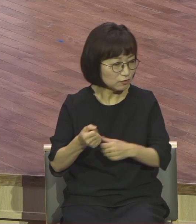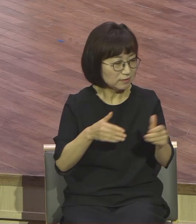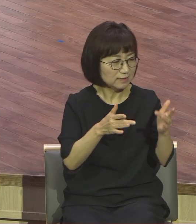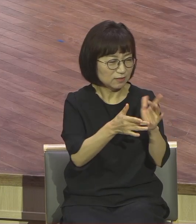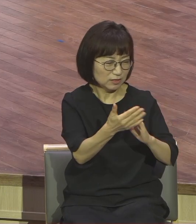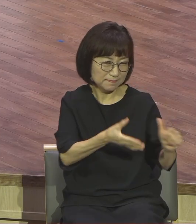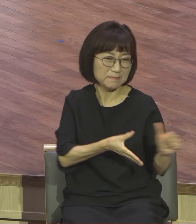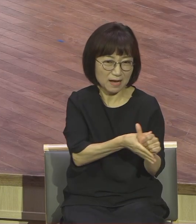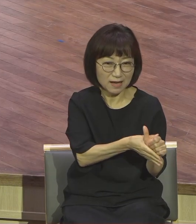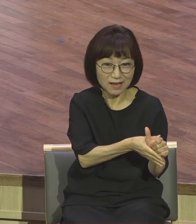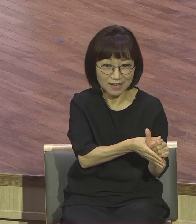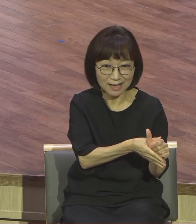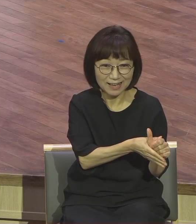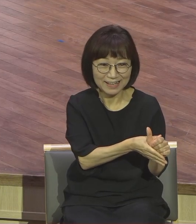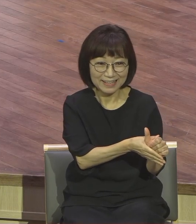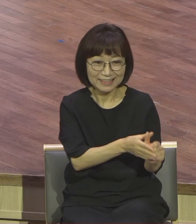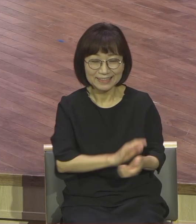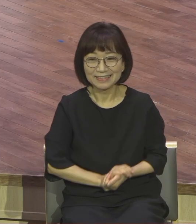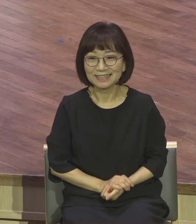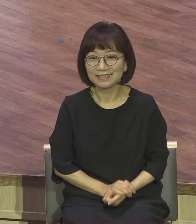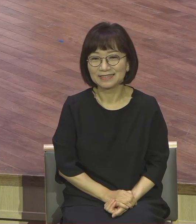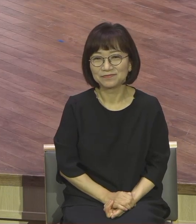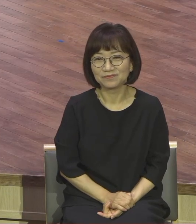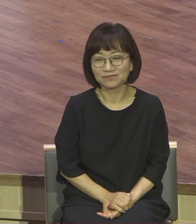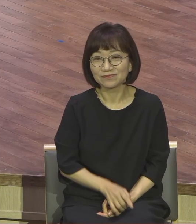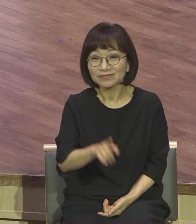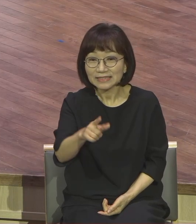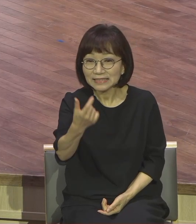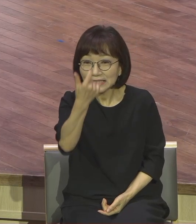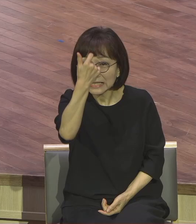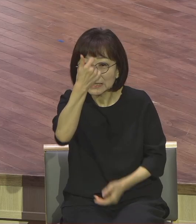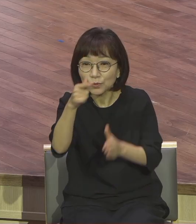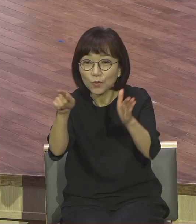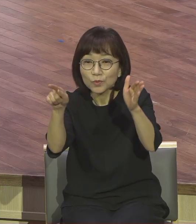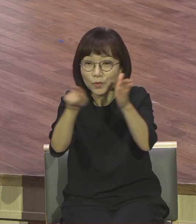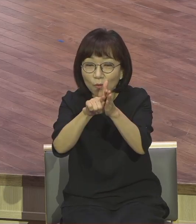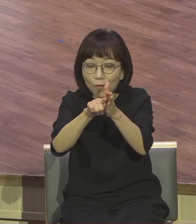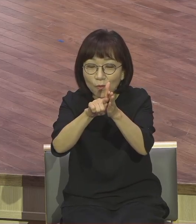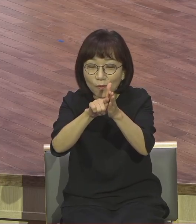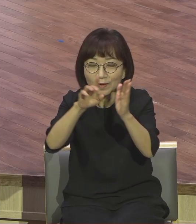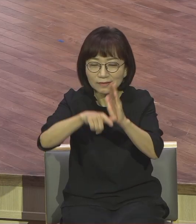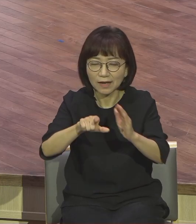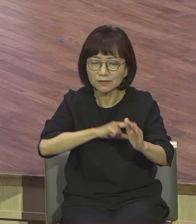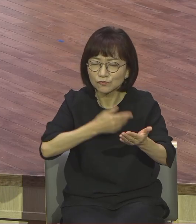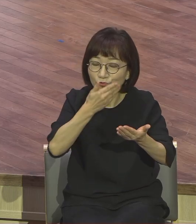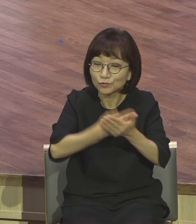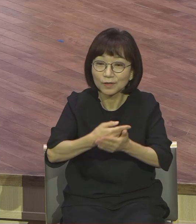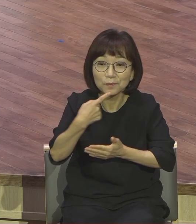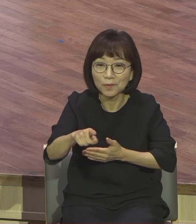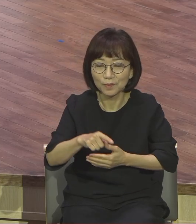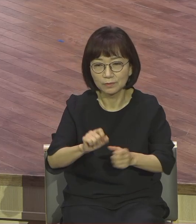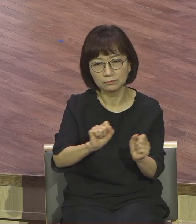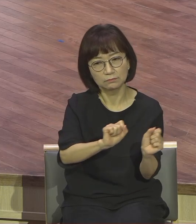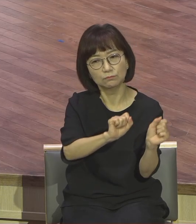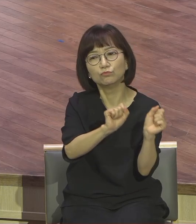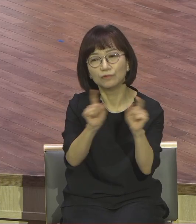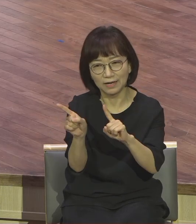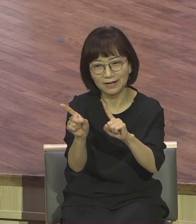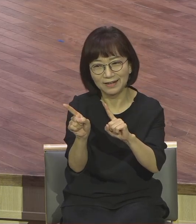사실 부활은 기독교의 핵심이요. 복음의 핵심입니다. 기독교 신앙함은 부활이에요.